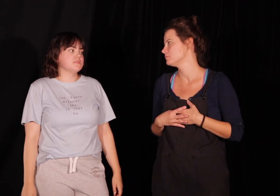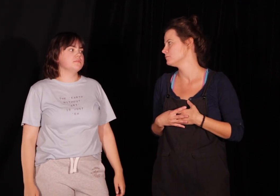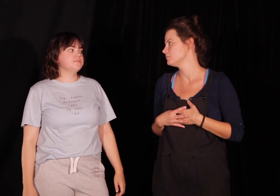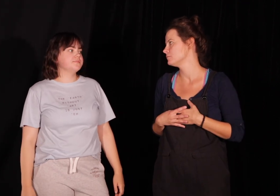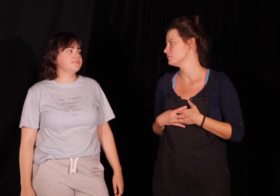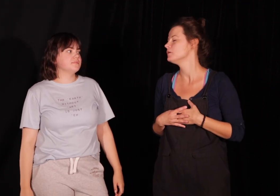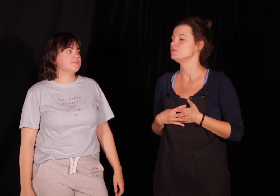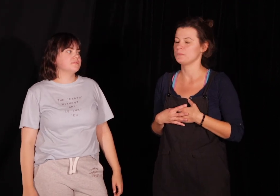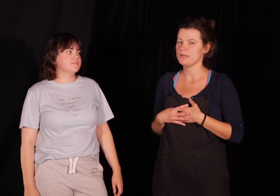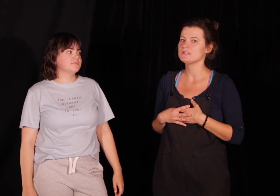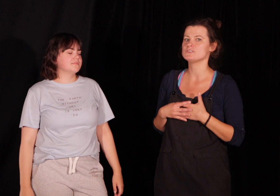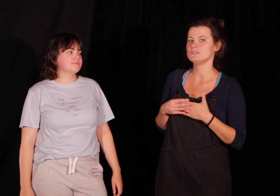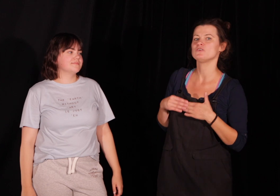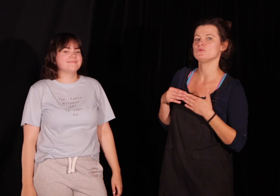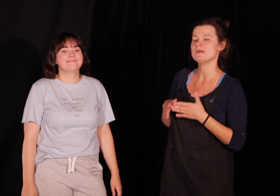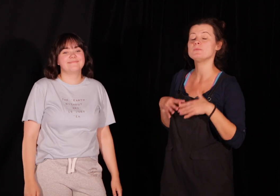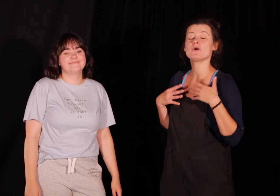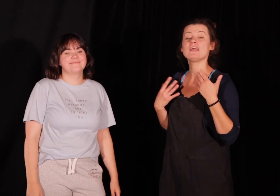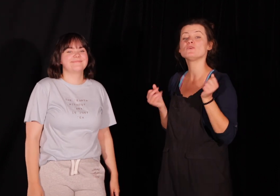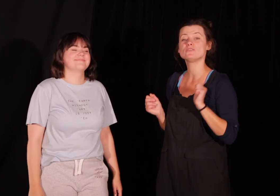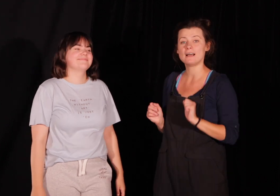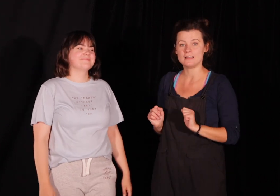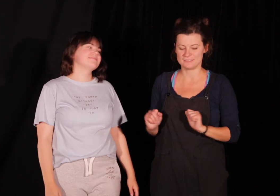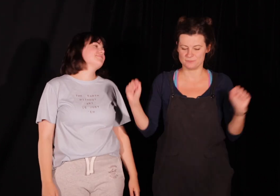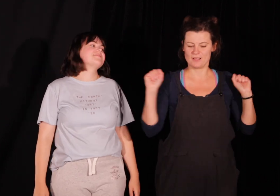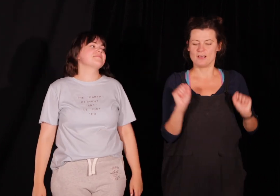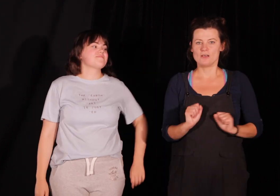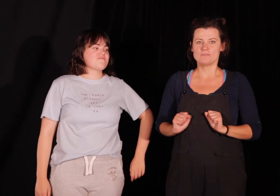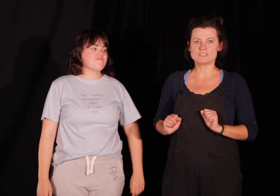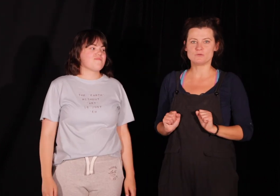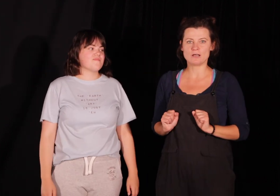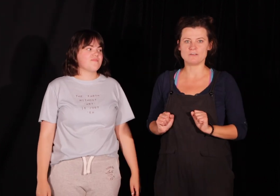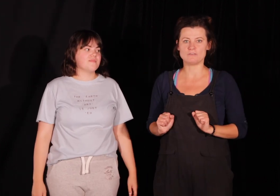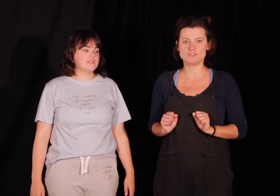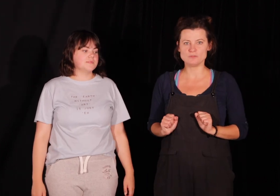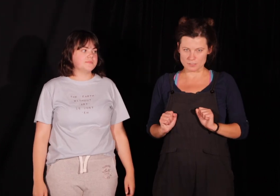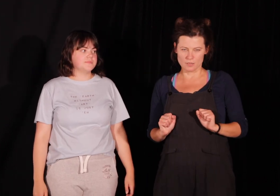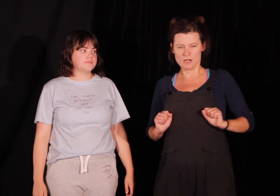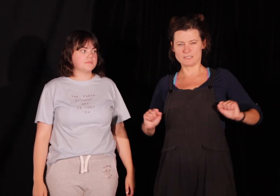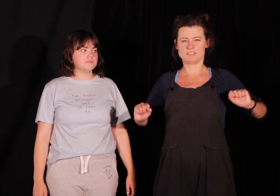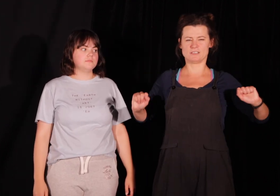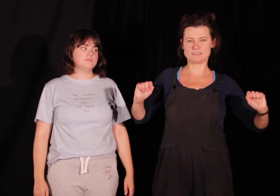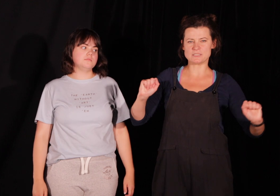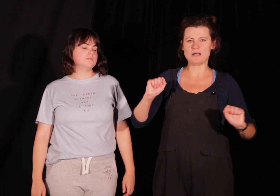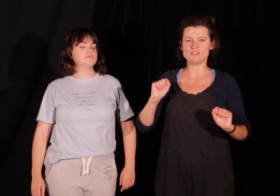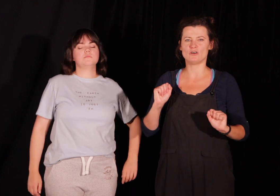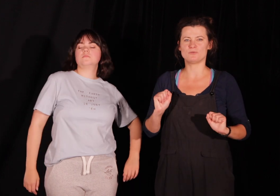zęby. No pięknie, czyli wykonujemy poranną toaletę. Więc uwaga, uwaga. Wchodzimy zaspani do